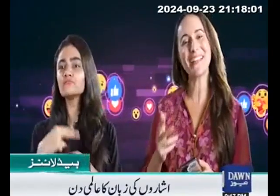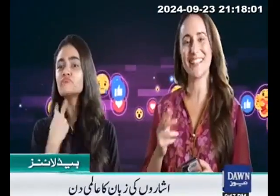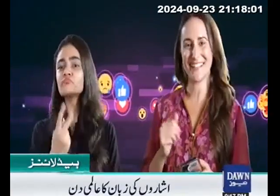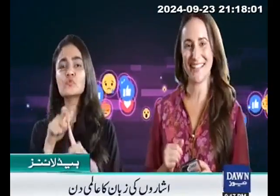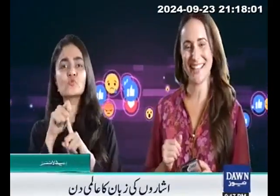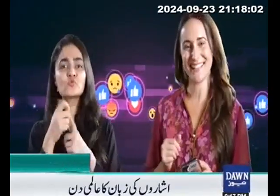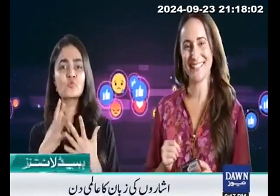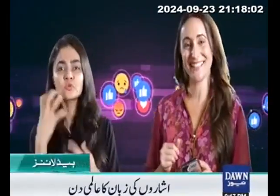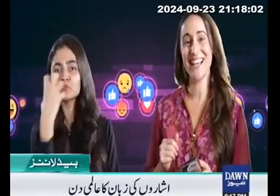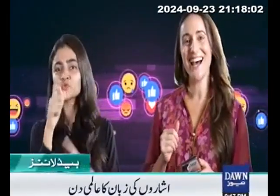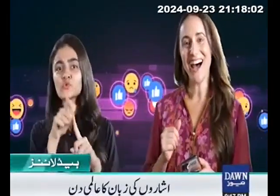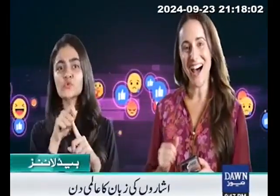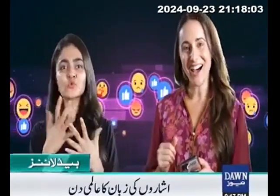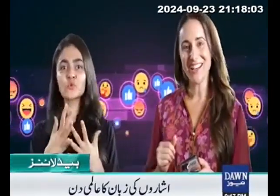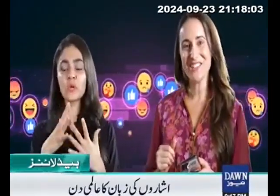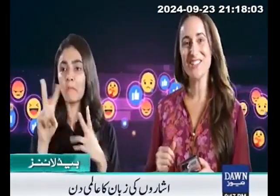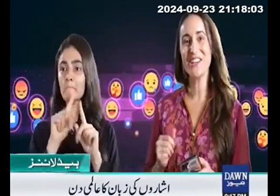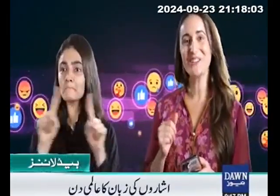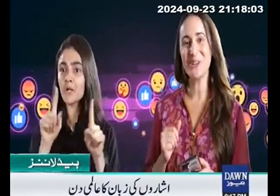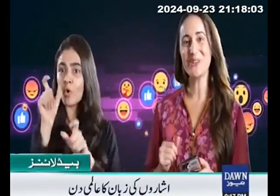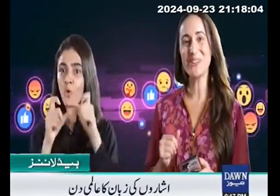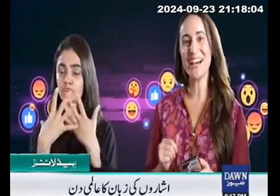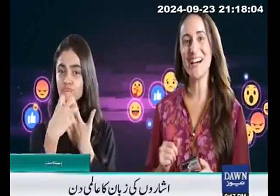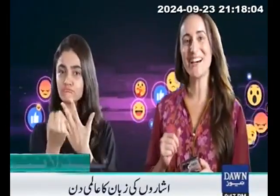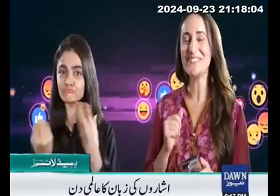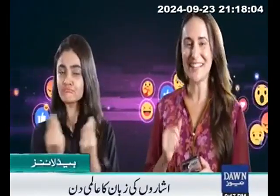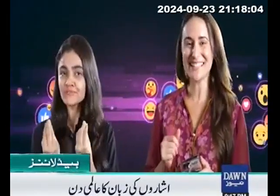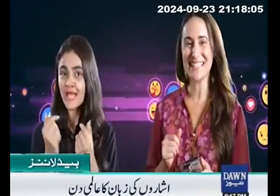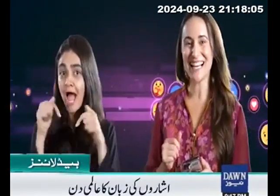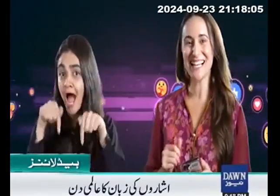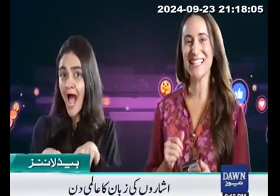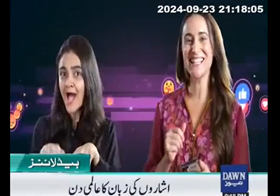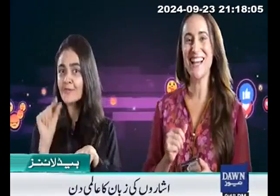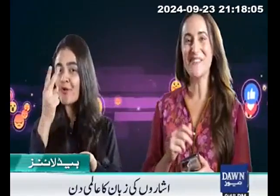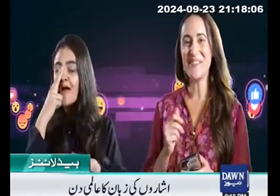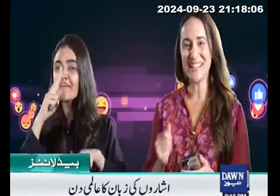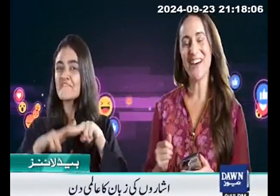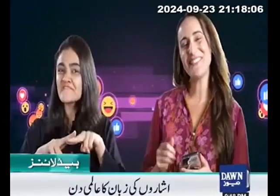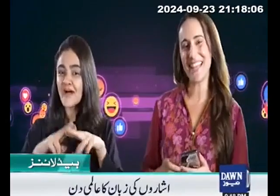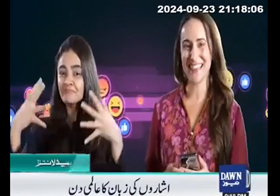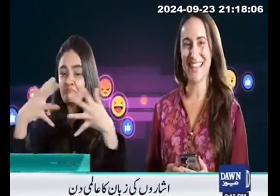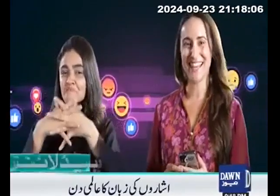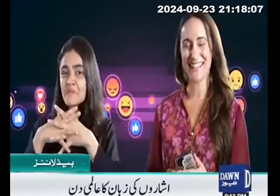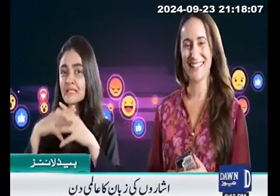بات کرتے ہیں آج دونوں کا مزیدار نلاب دیکھتے ہیں